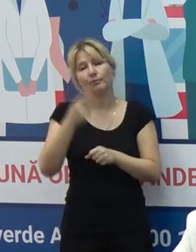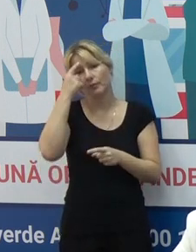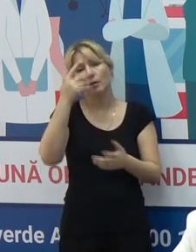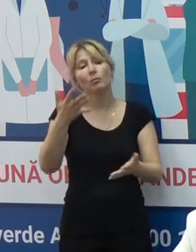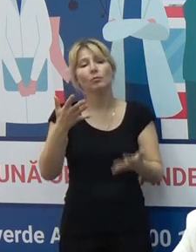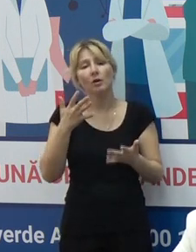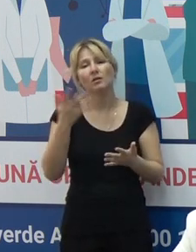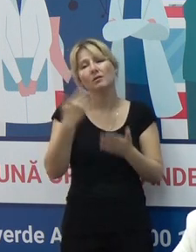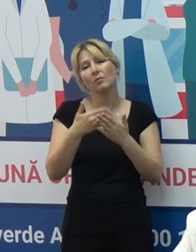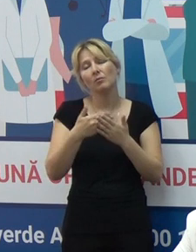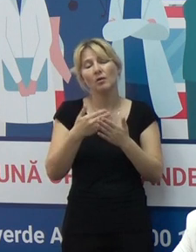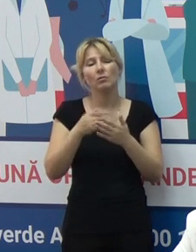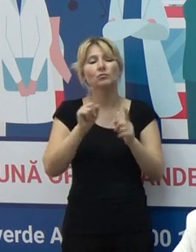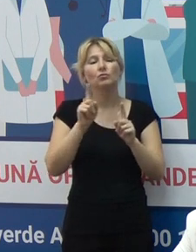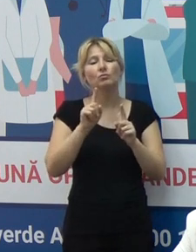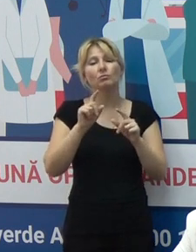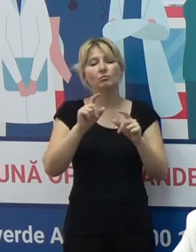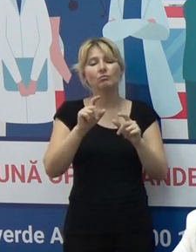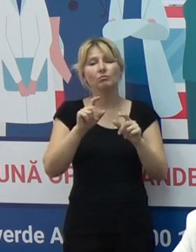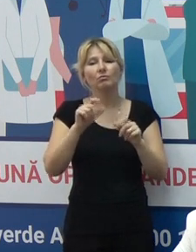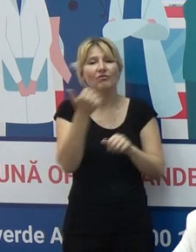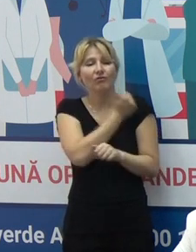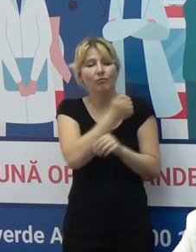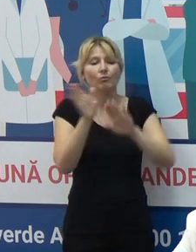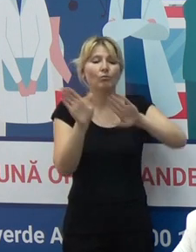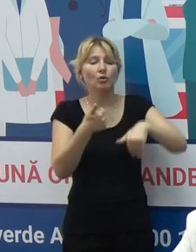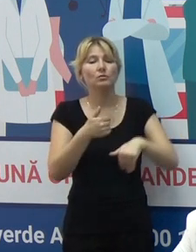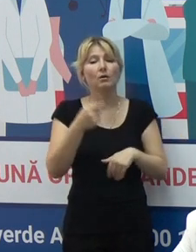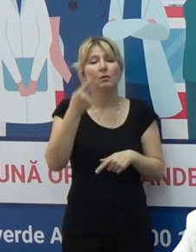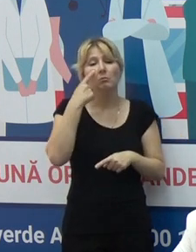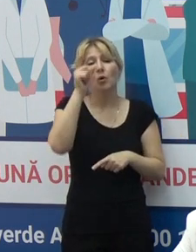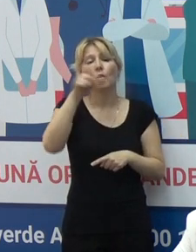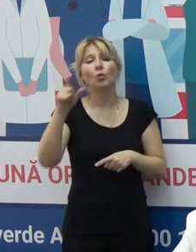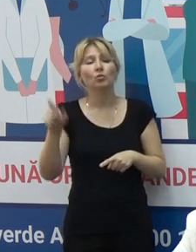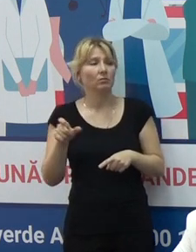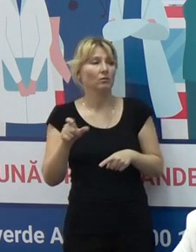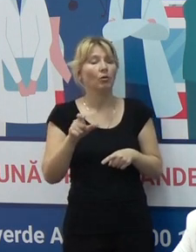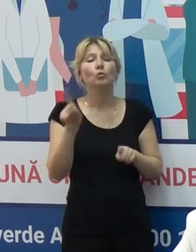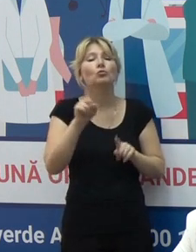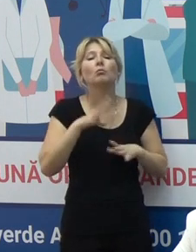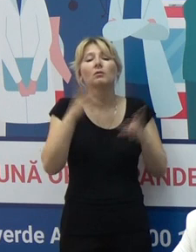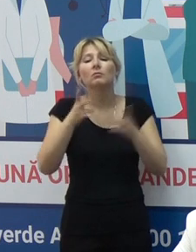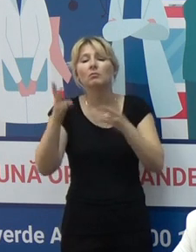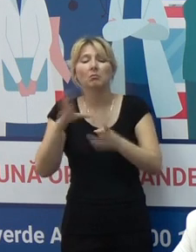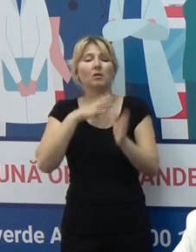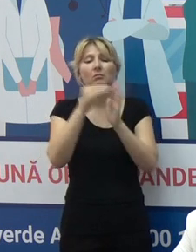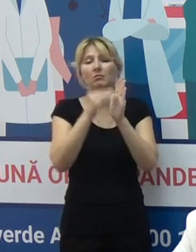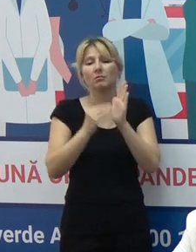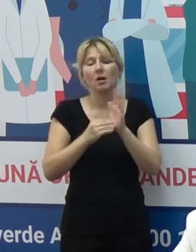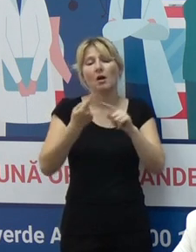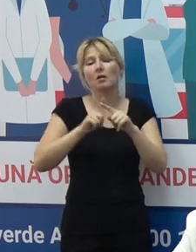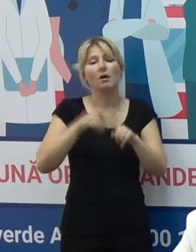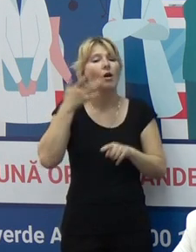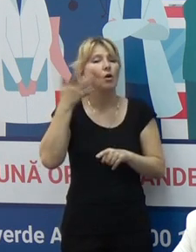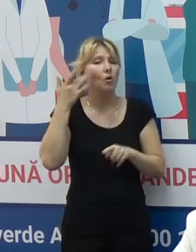la evenimentele adverse, până în momentul de față, majoritatea reacțiilor care au fost raportate au fost forme